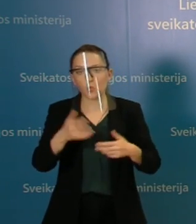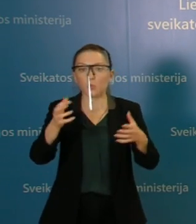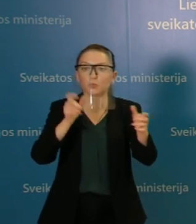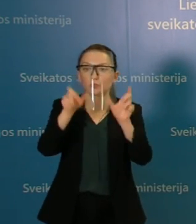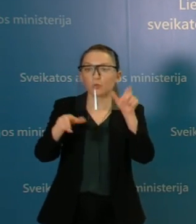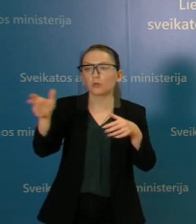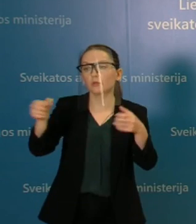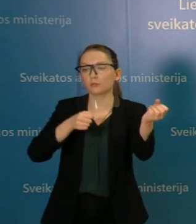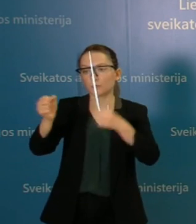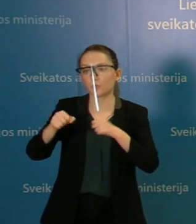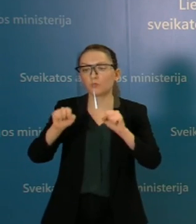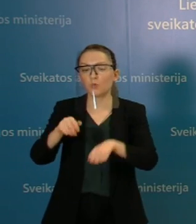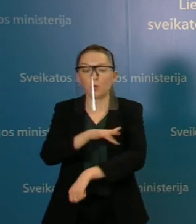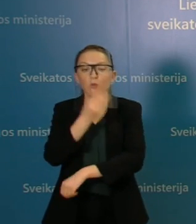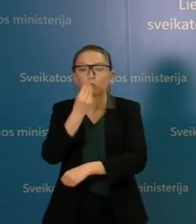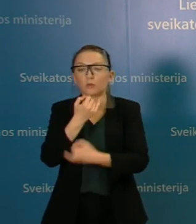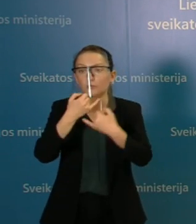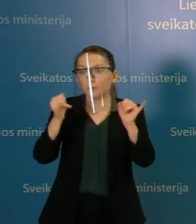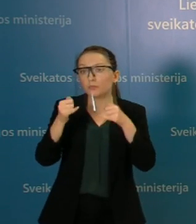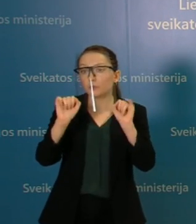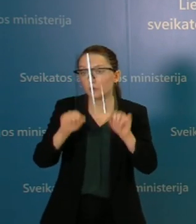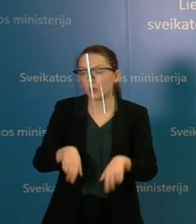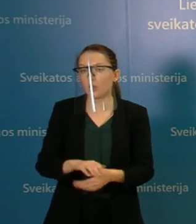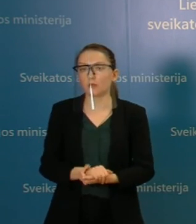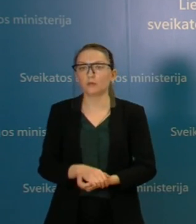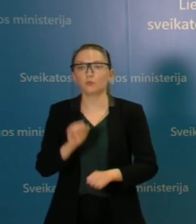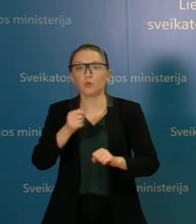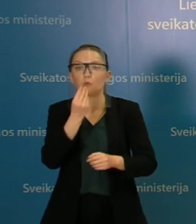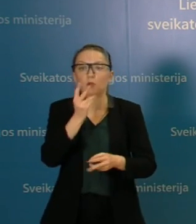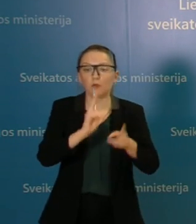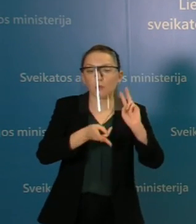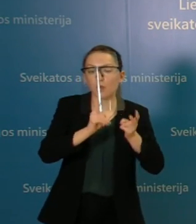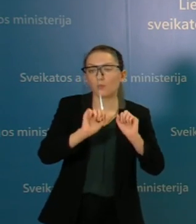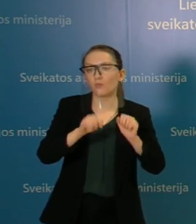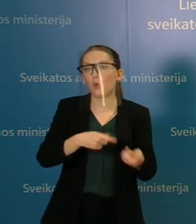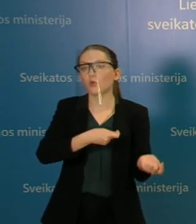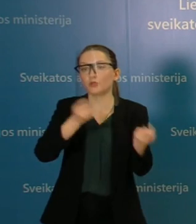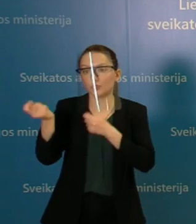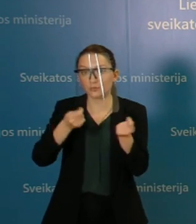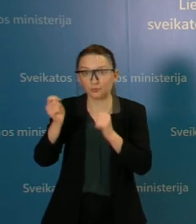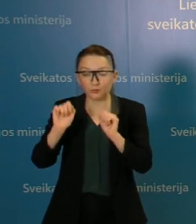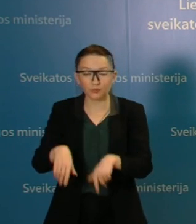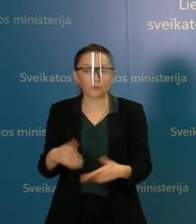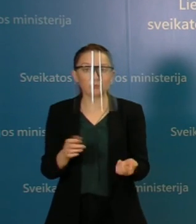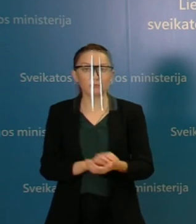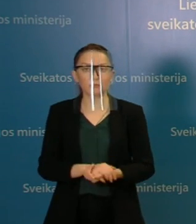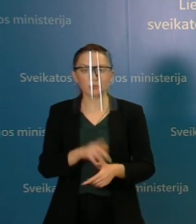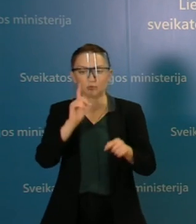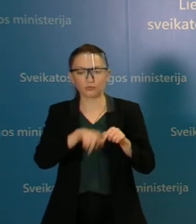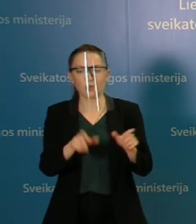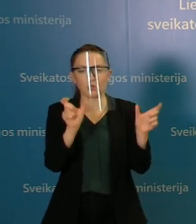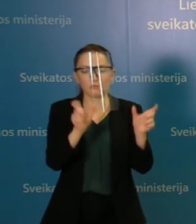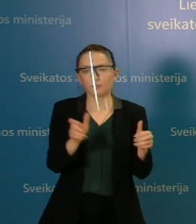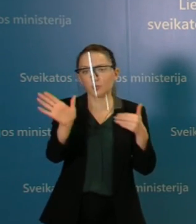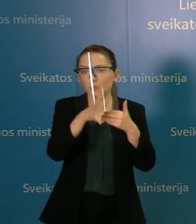klientus, gali teikti maitinimo paslaugas, maistą gaminti ir vietoje ir išsinešimui, tai tikrai nematau prasmės imti ir